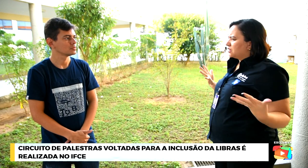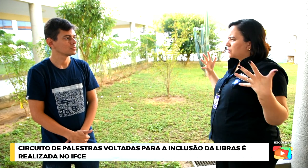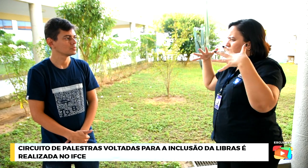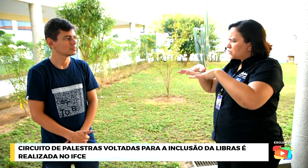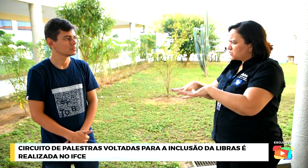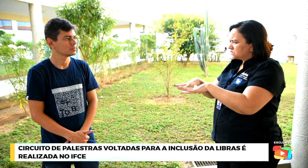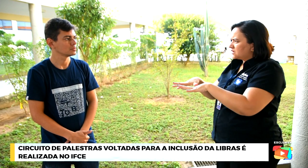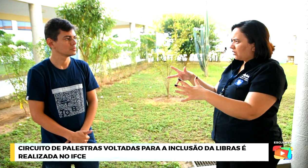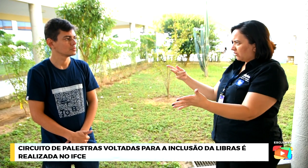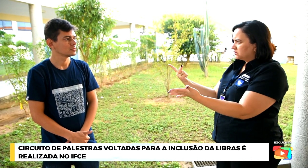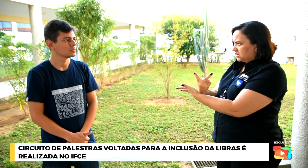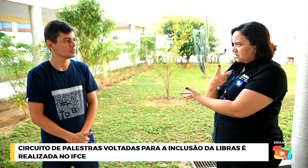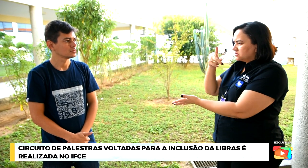pontos em que precisam melhorar?